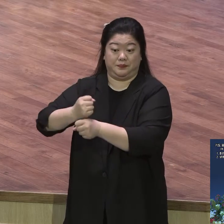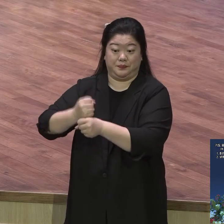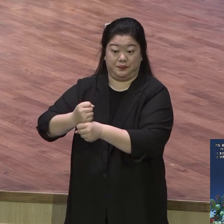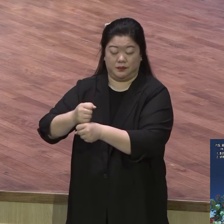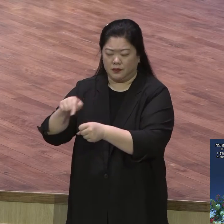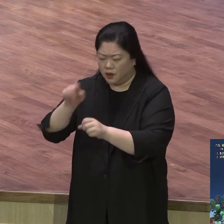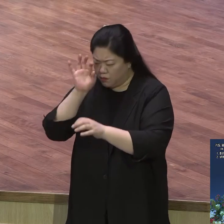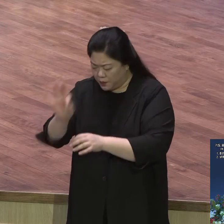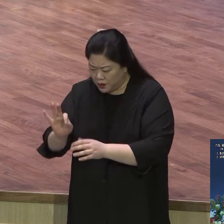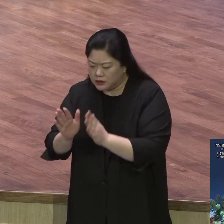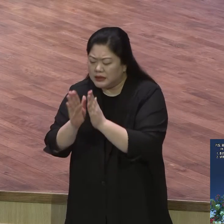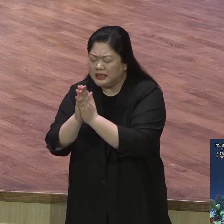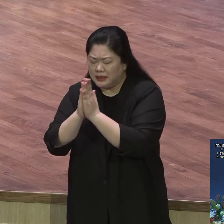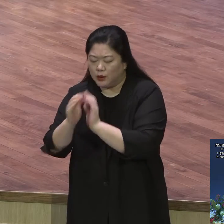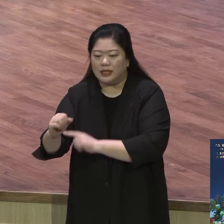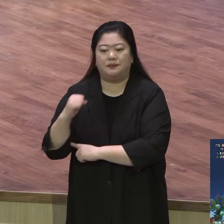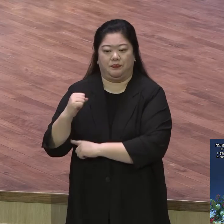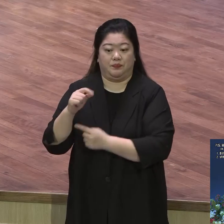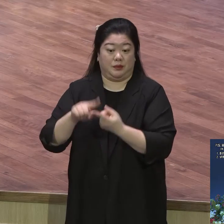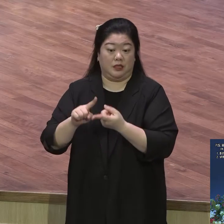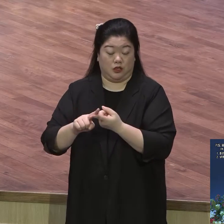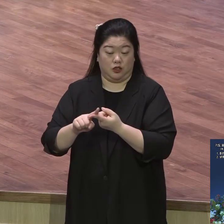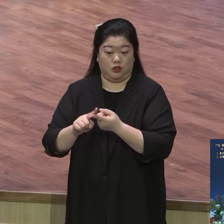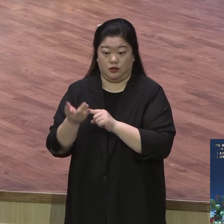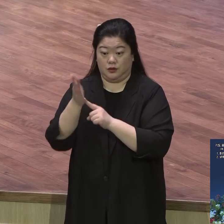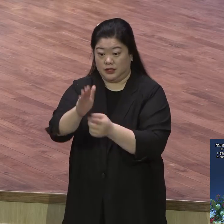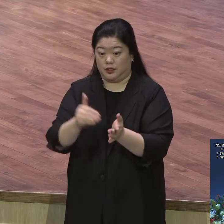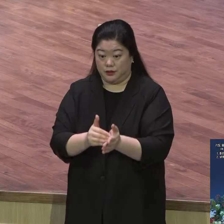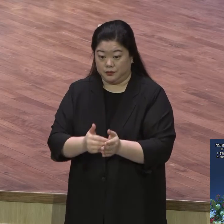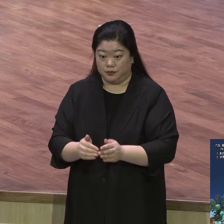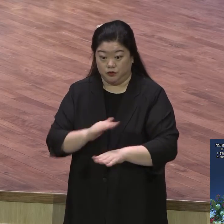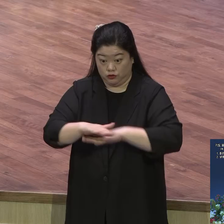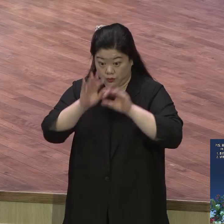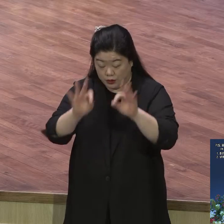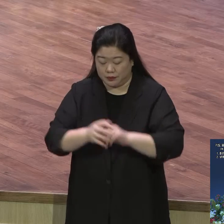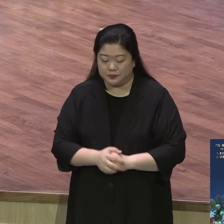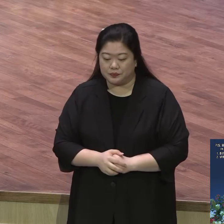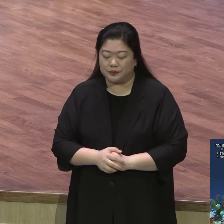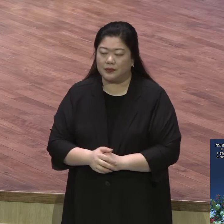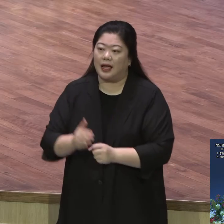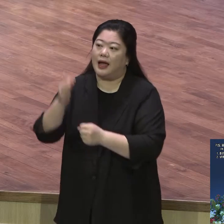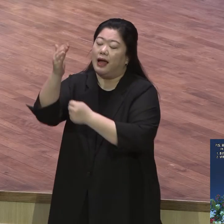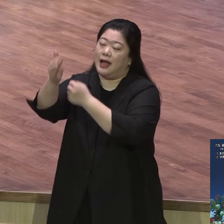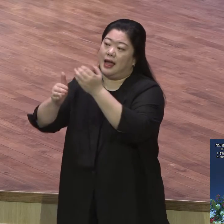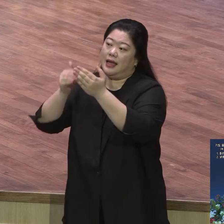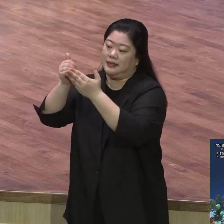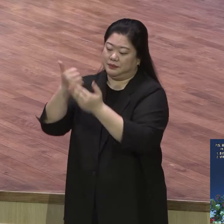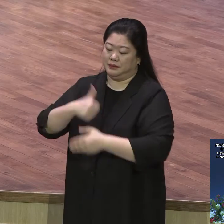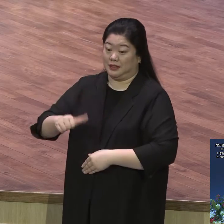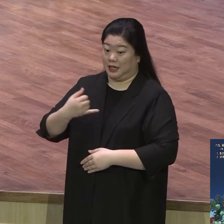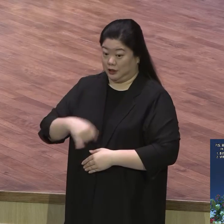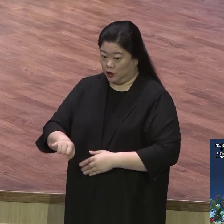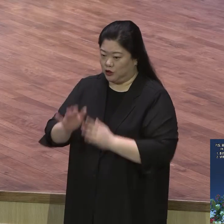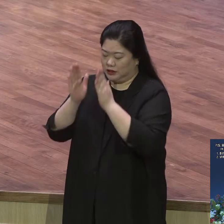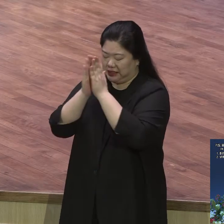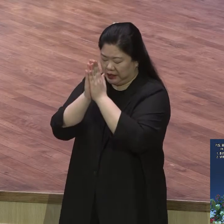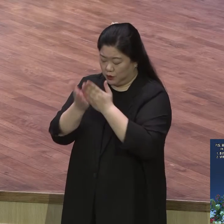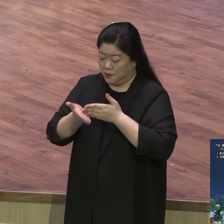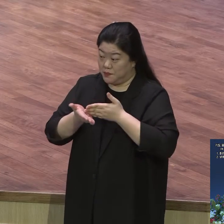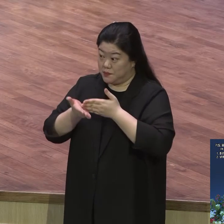사실적으로 표현해주고 있어요 잘 들어보셨요 하나님의 사람이 들으려는 기도는 성리의 전주곡이다 그래서